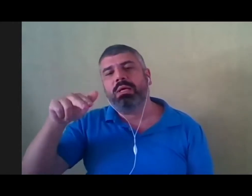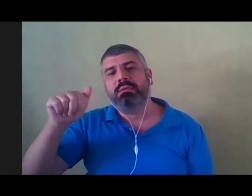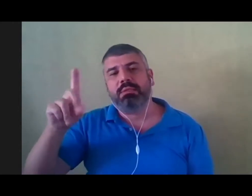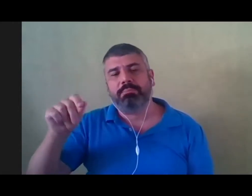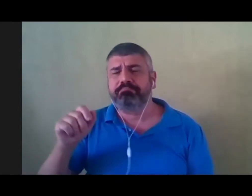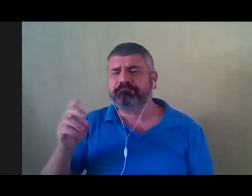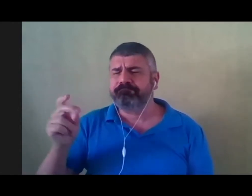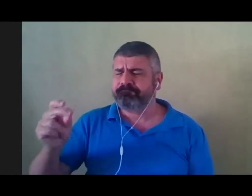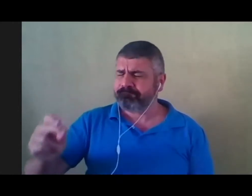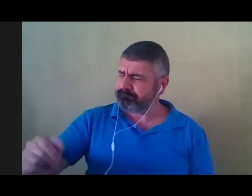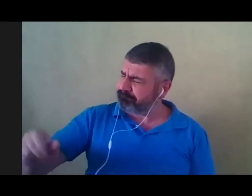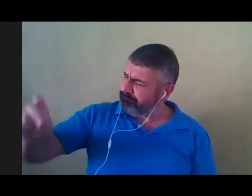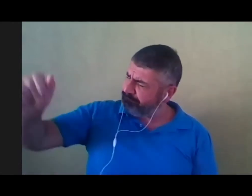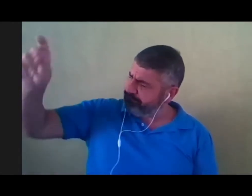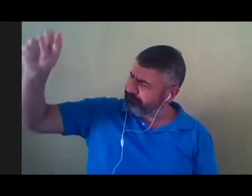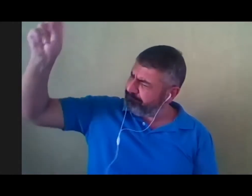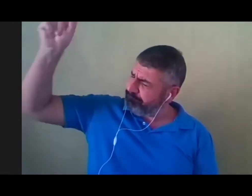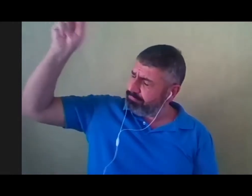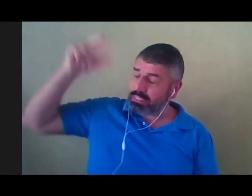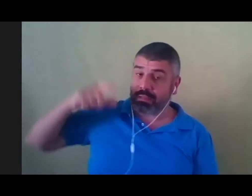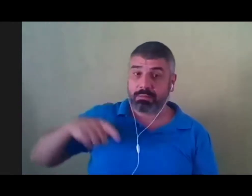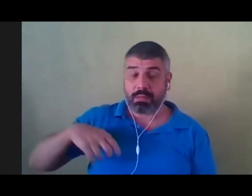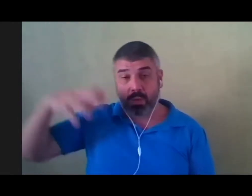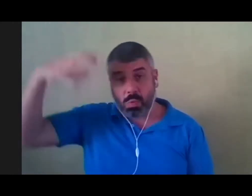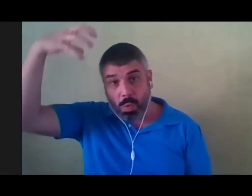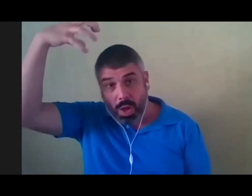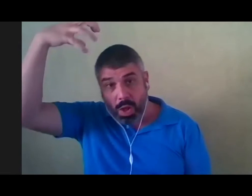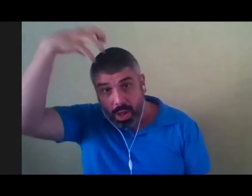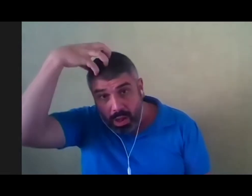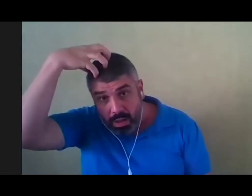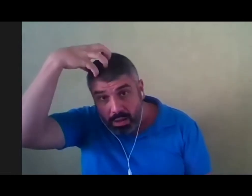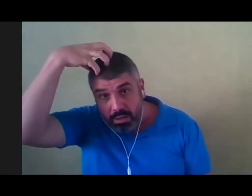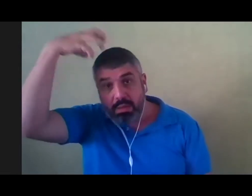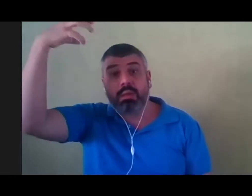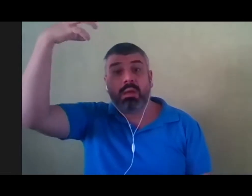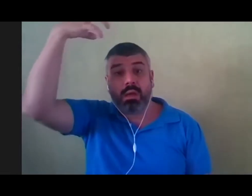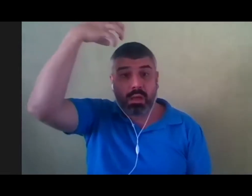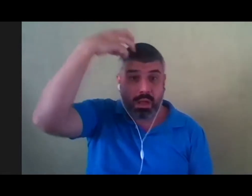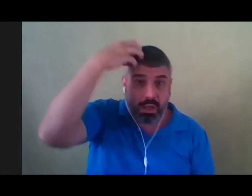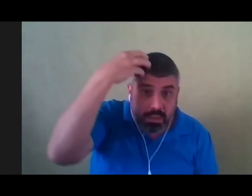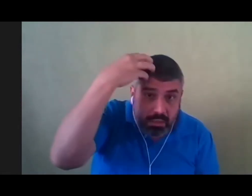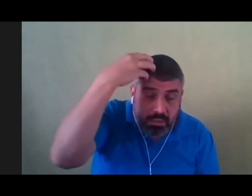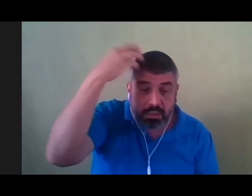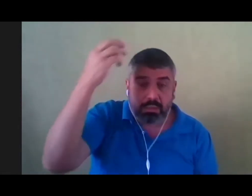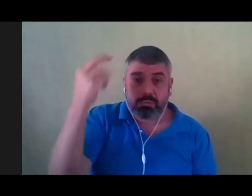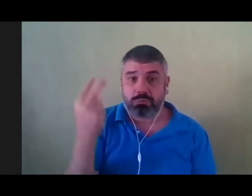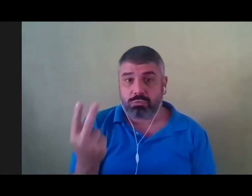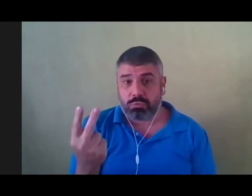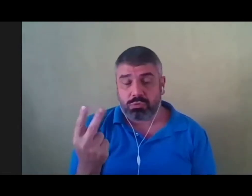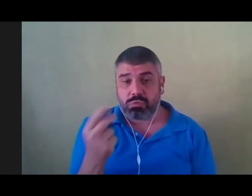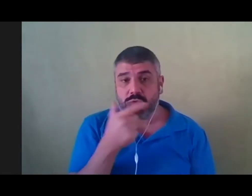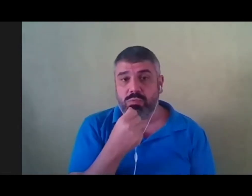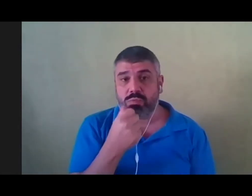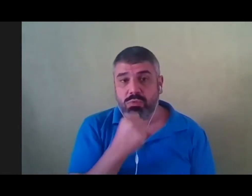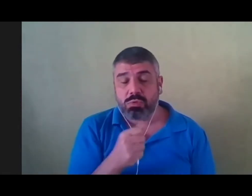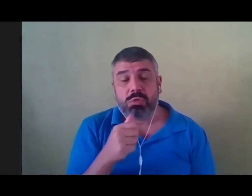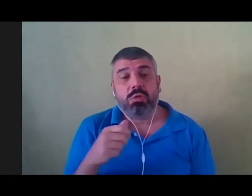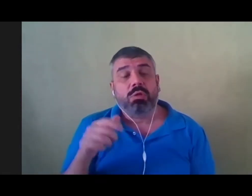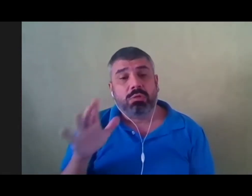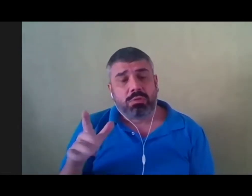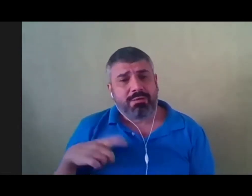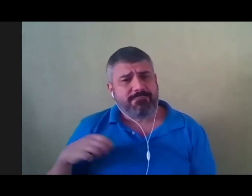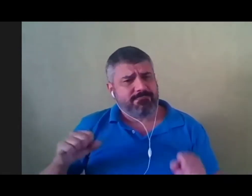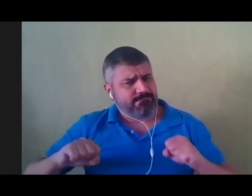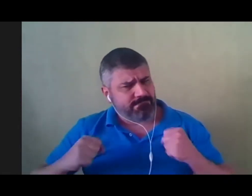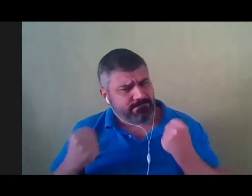havia um rei e uma rainha, belos, fortes e guerreiros. Esse lindo